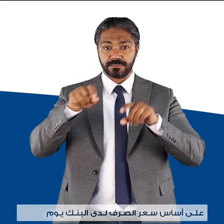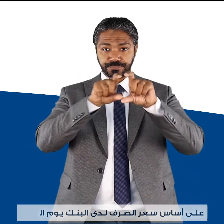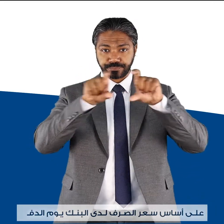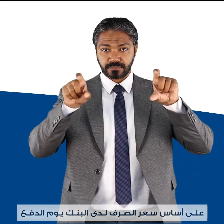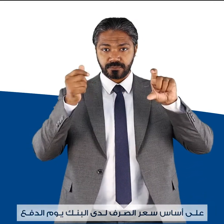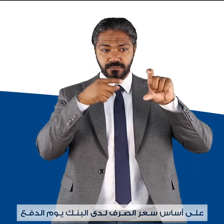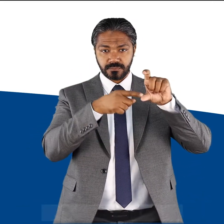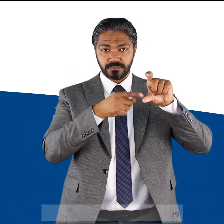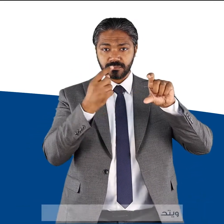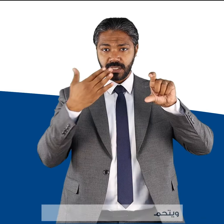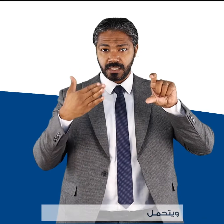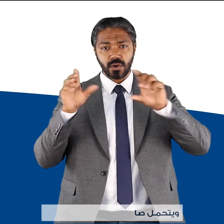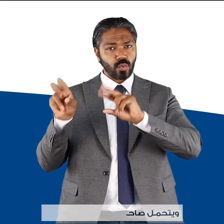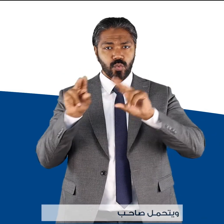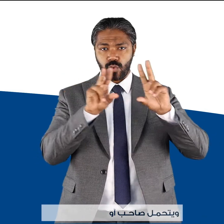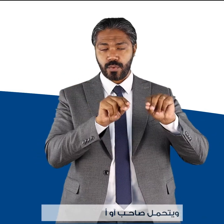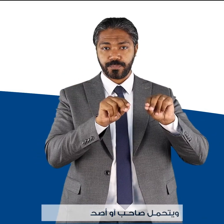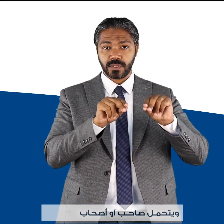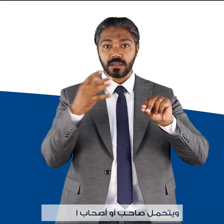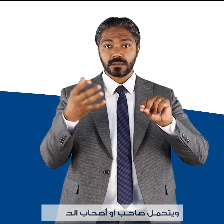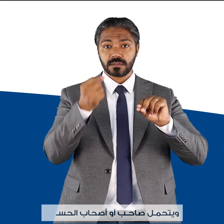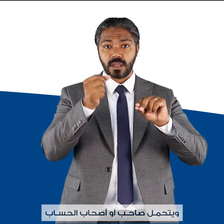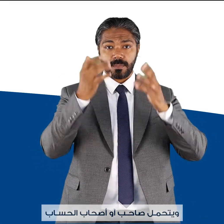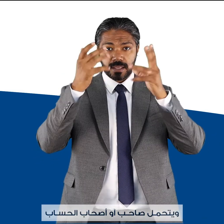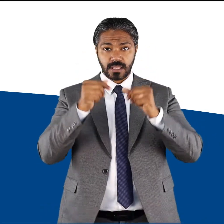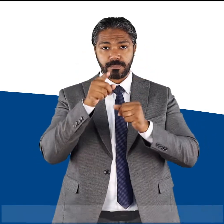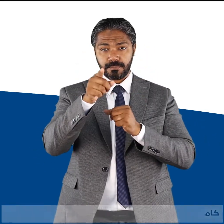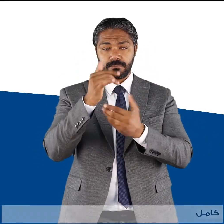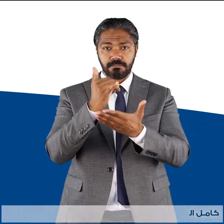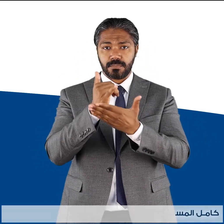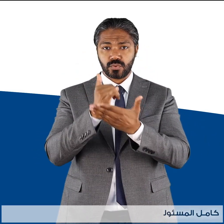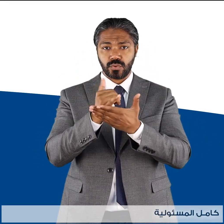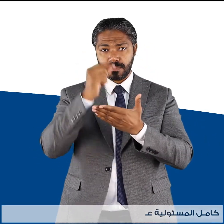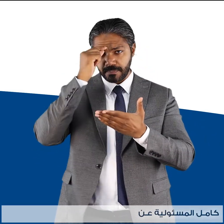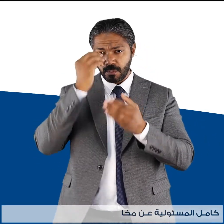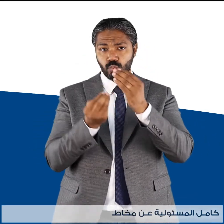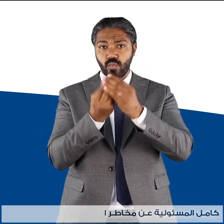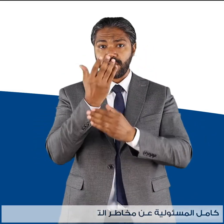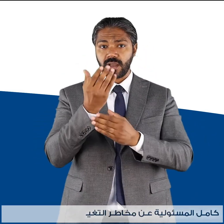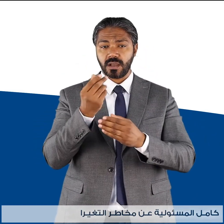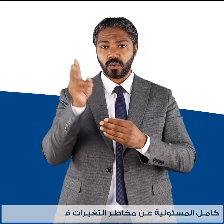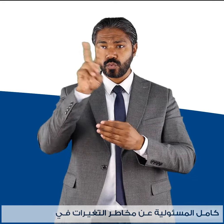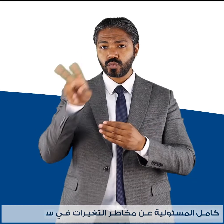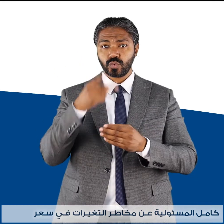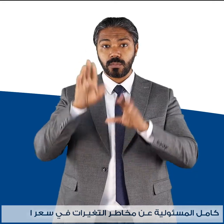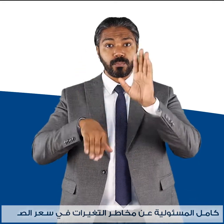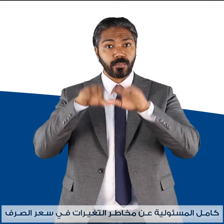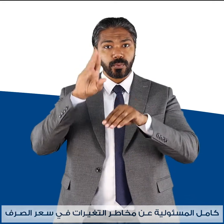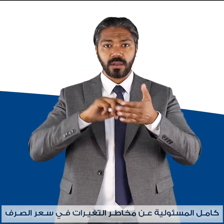الدفع ويتحمل صاحب أو أصحاب الحساب كامل المسئولية عن مخاطر التغيرات في سعر الصرف